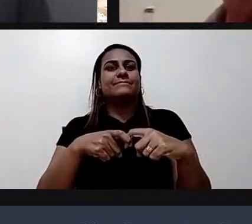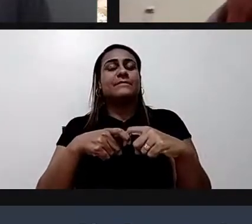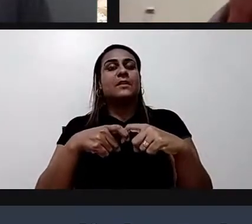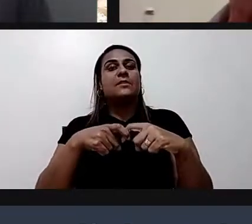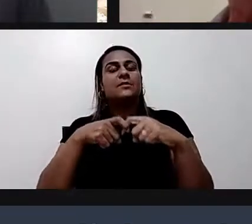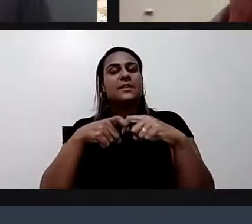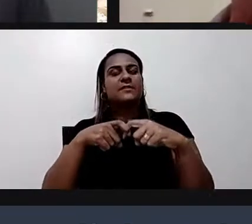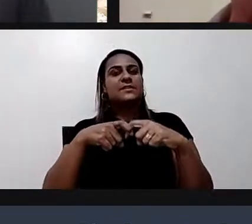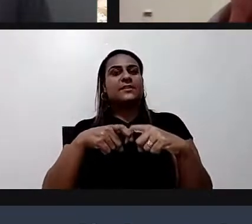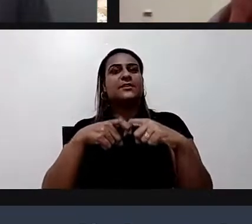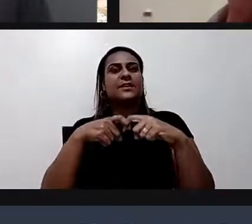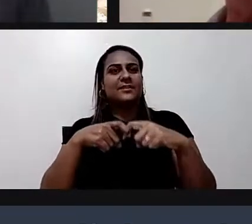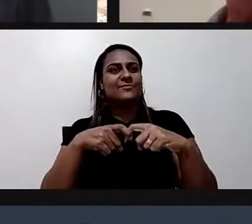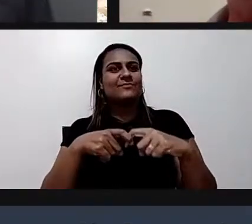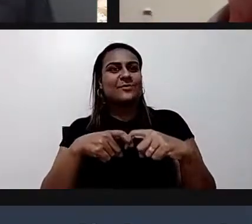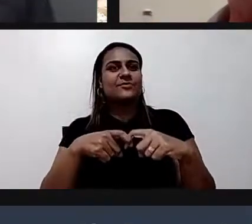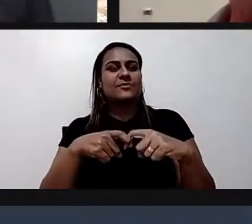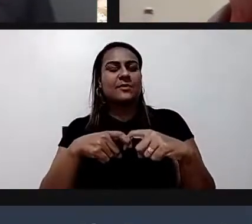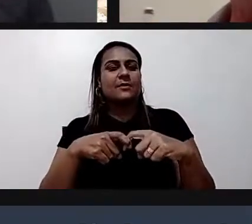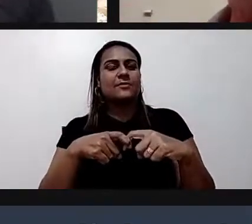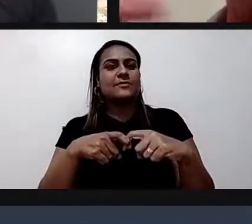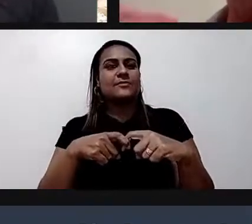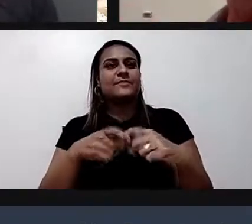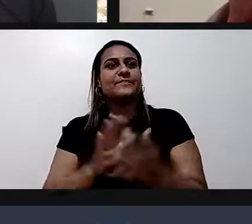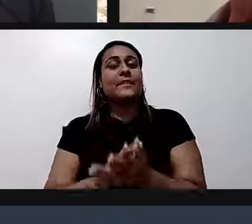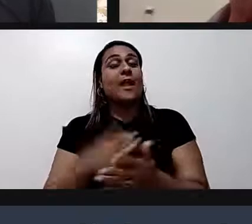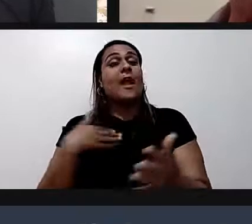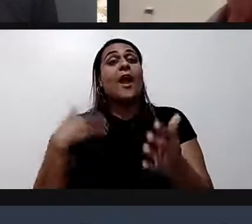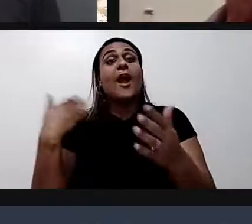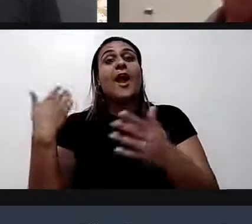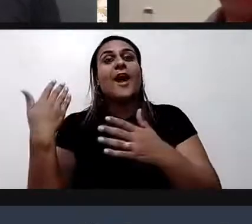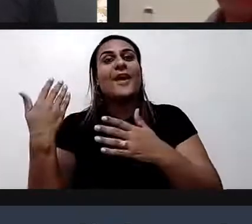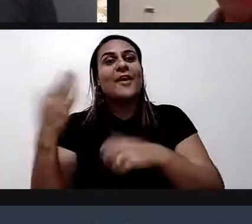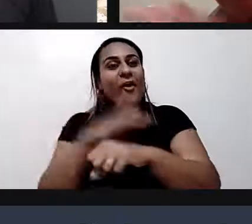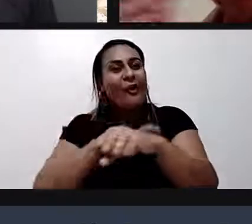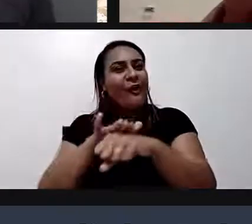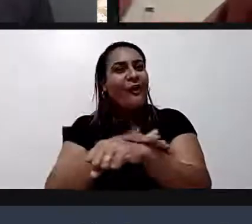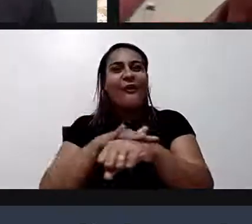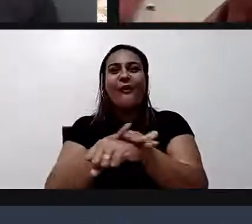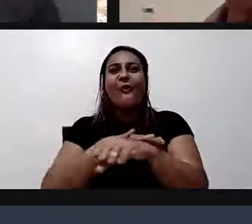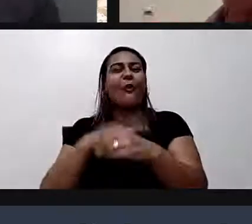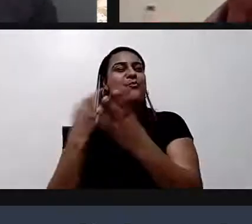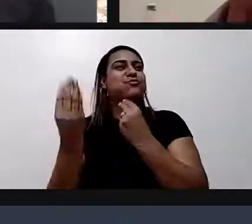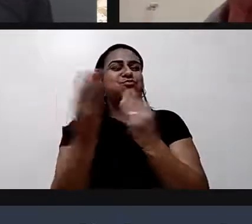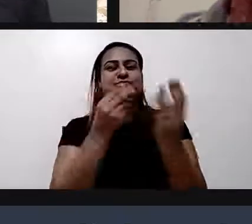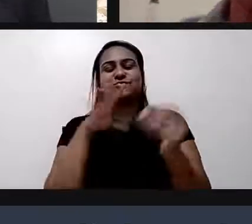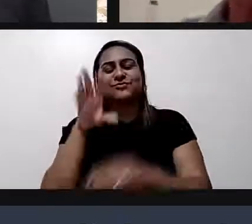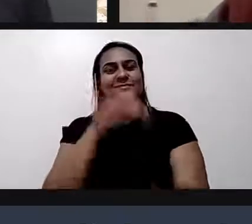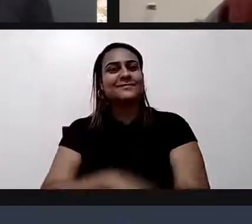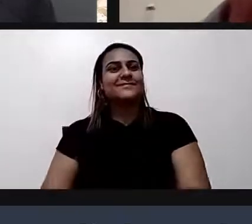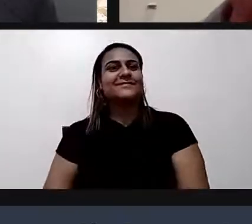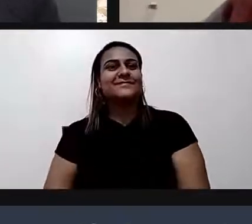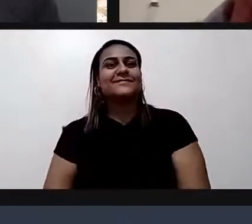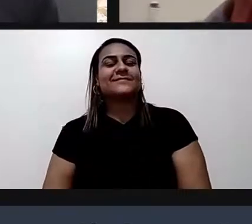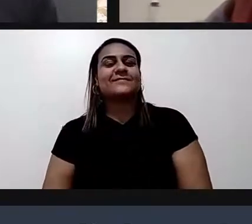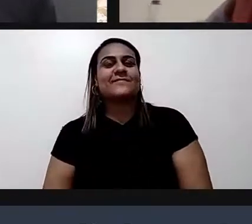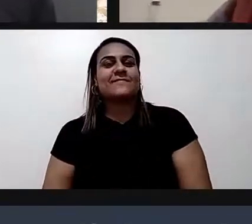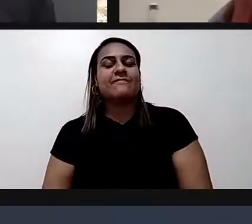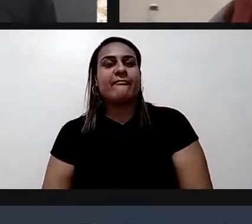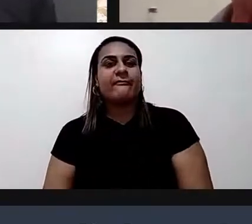conversar besteira. Eu converso demais. Eu falo muita besteira então ele já vai direto para o assunto. Porque fica tão repetitivo